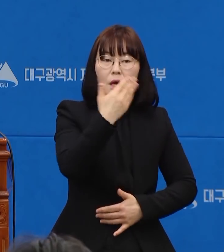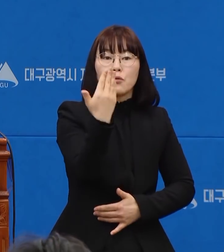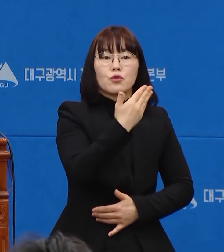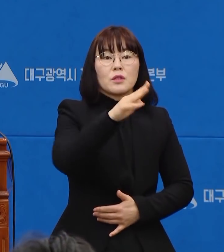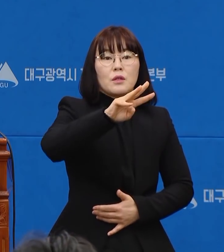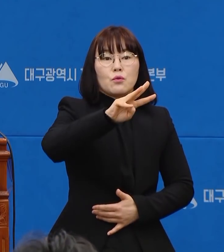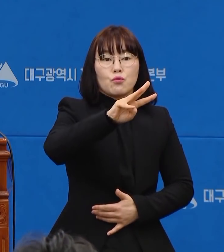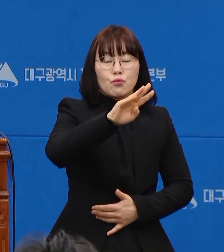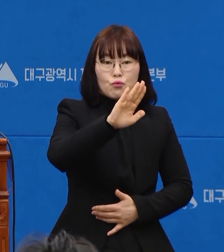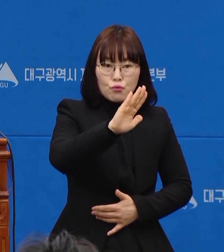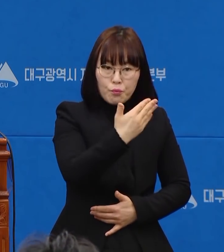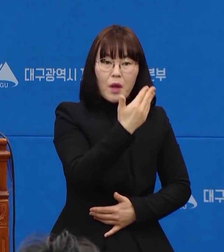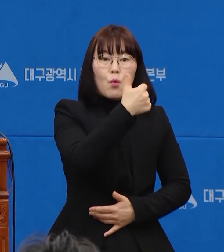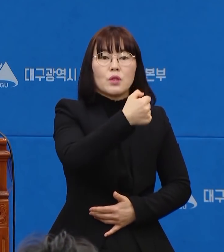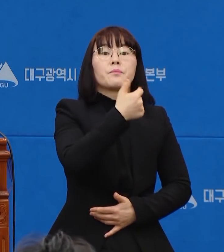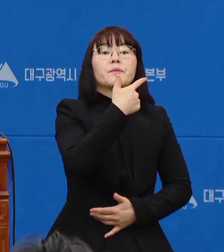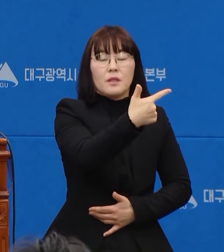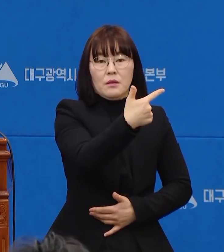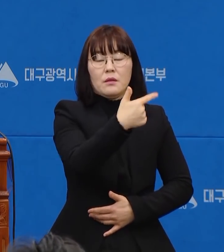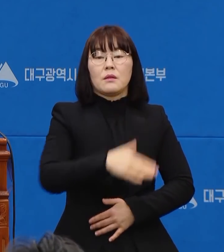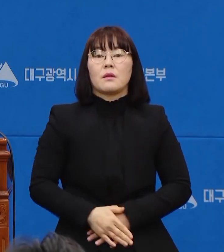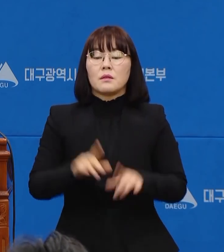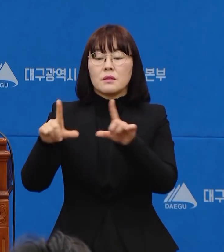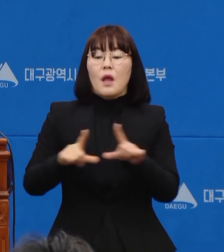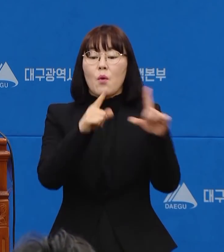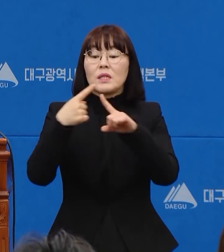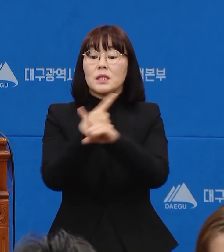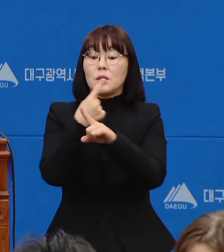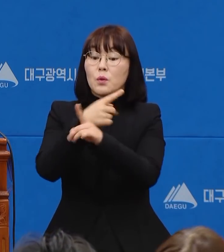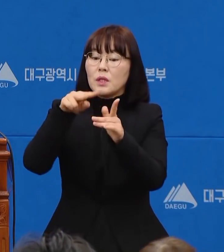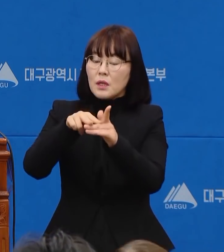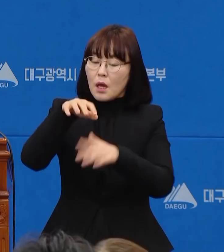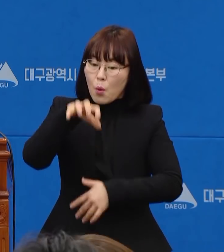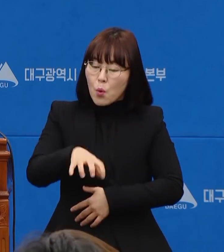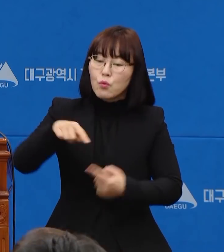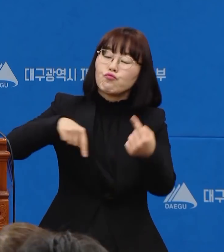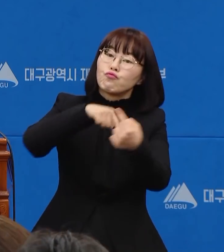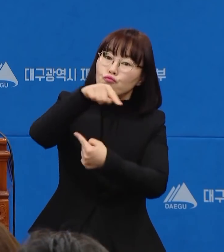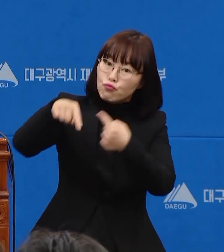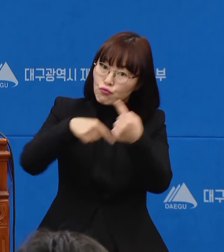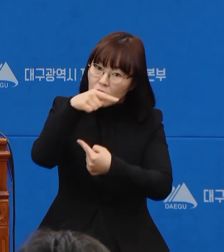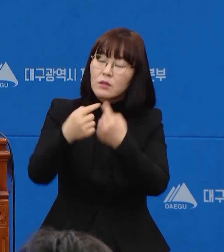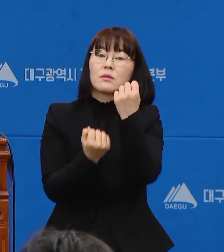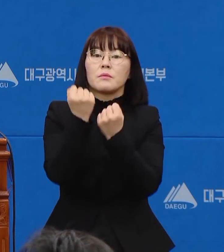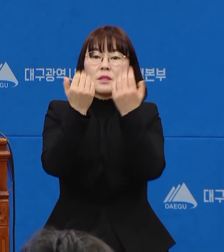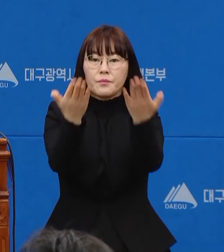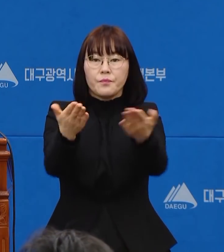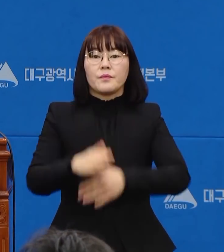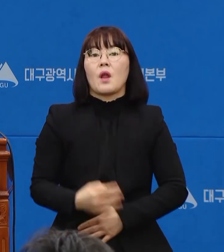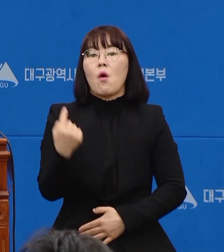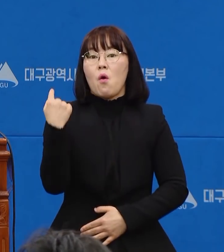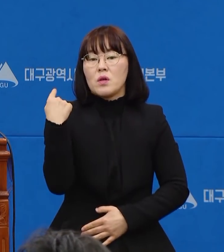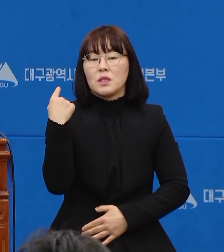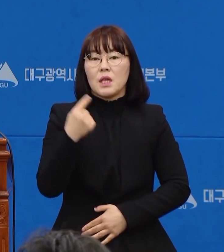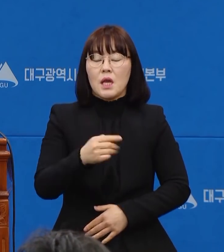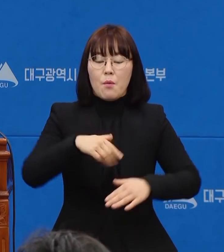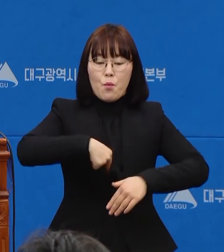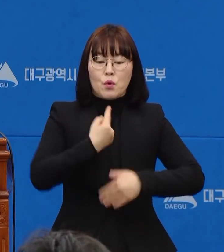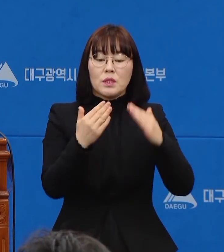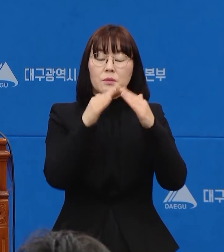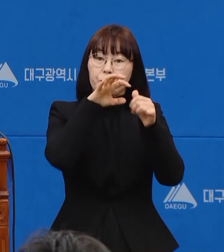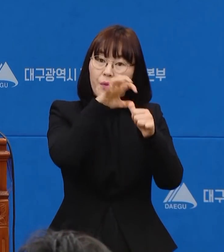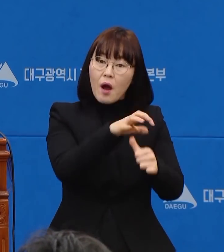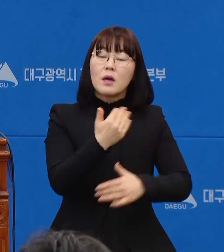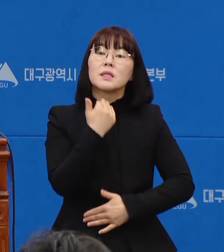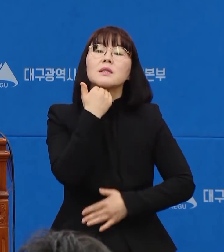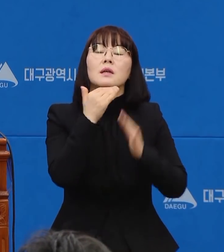,956건입니다. 생활치료센터 운영현황에 대해서 말씀드리겠습니다. 어제 자가에서 입원